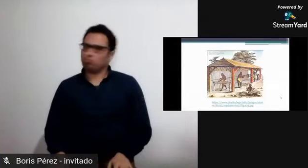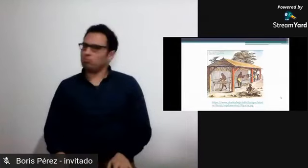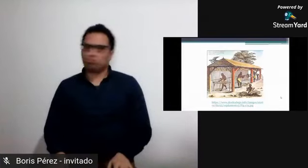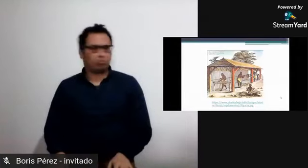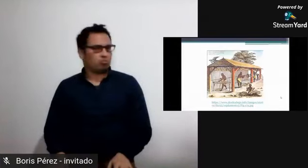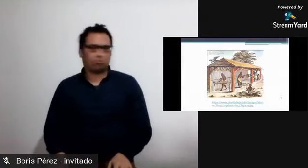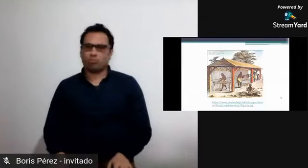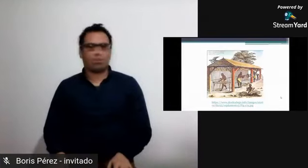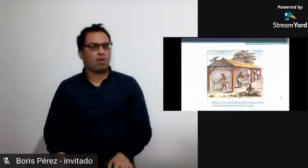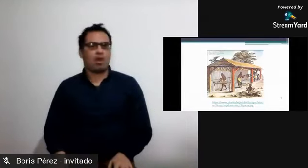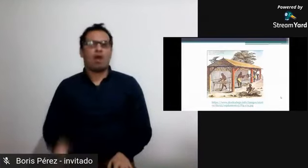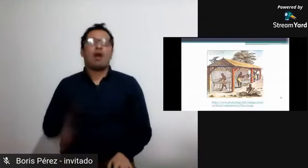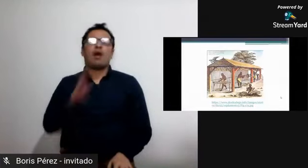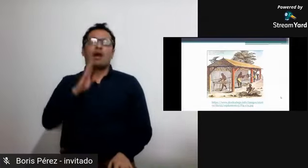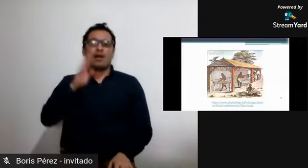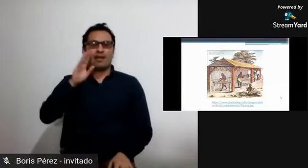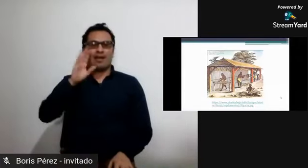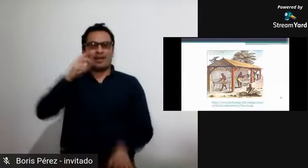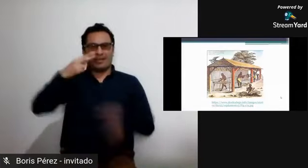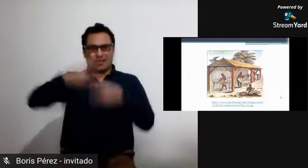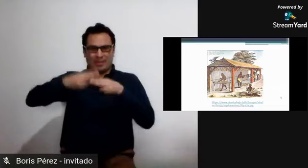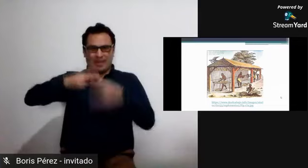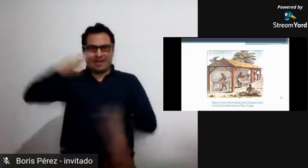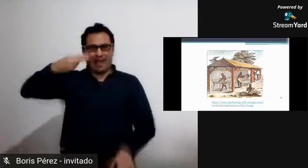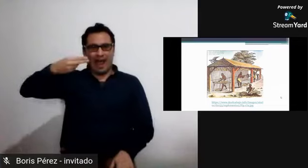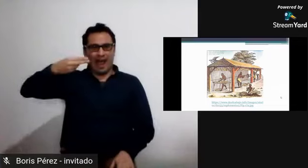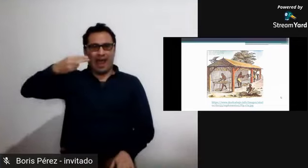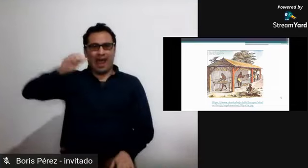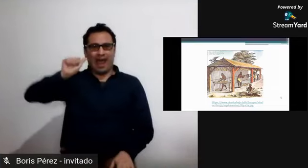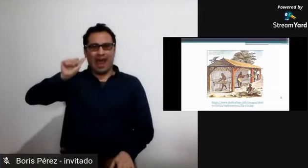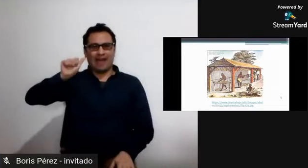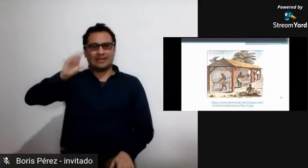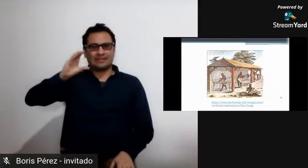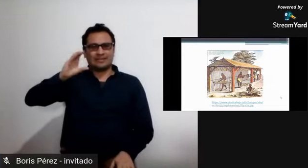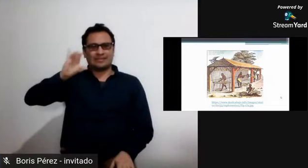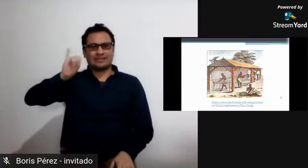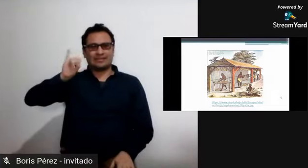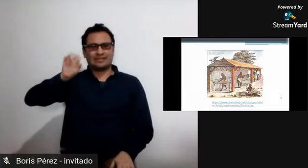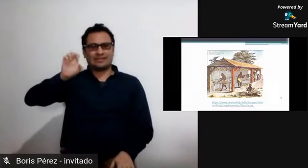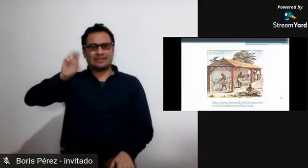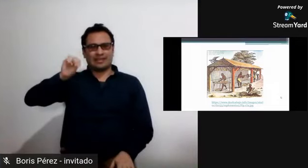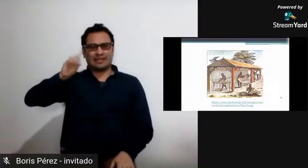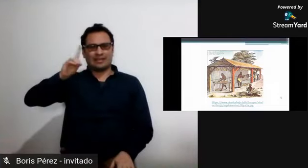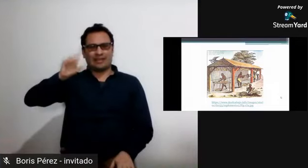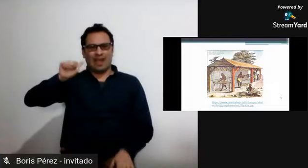personas venidas de áfrica decidían qué tipo de productos comercializar